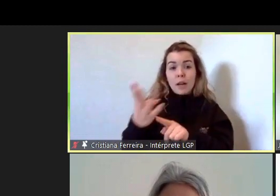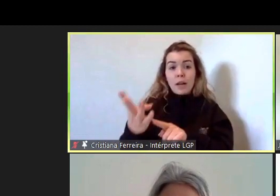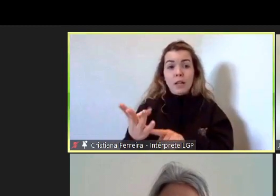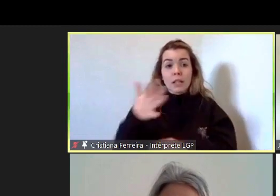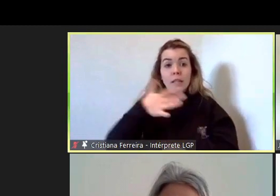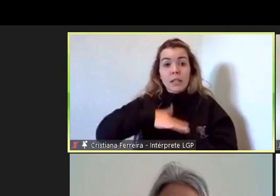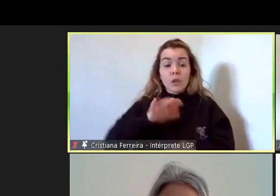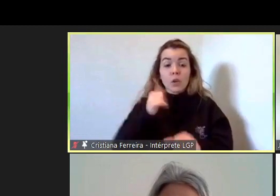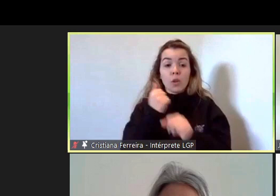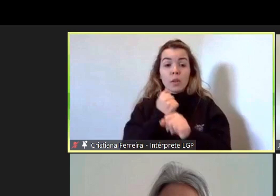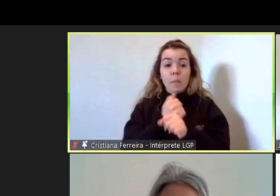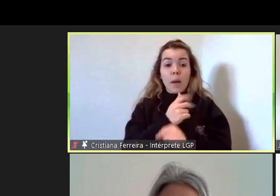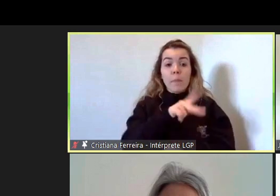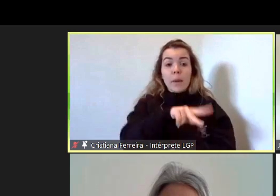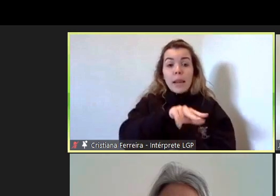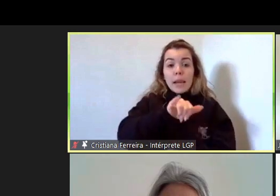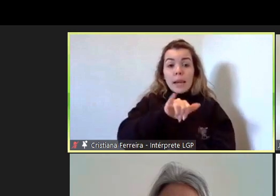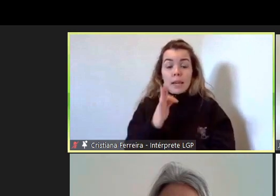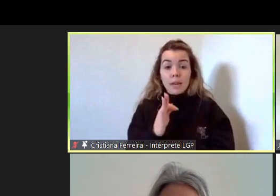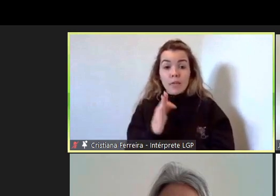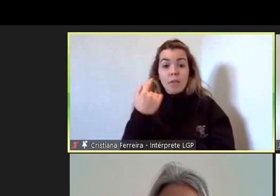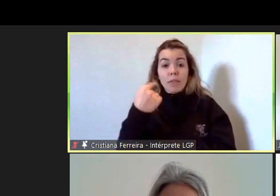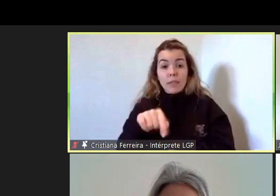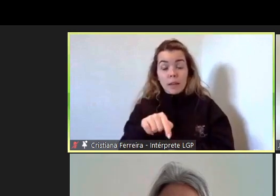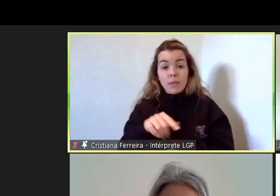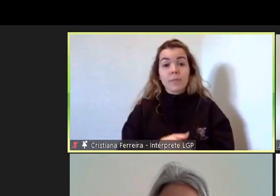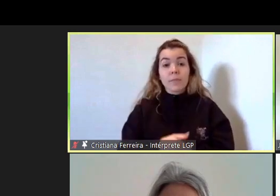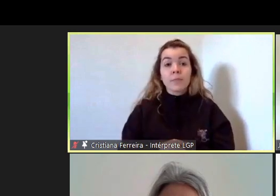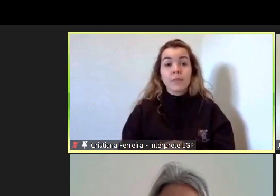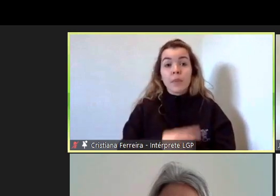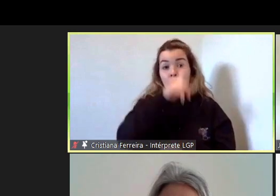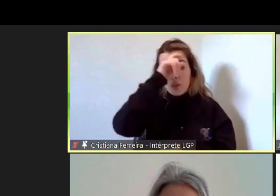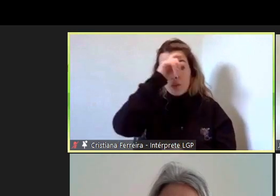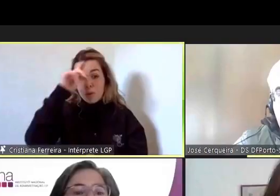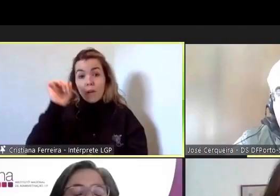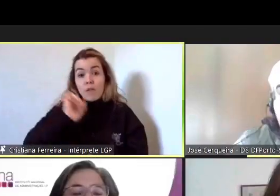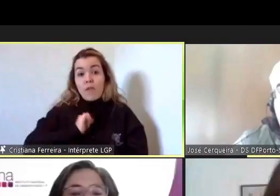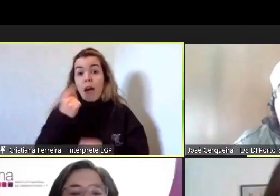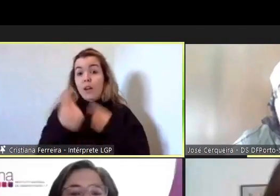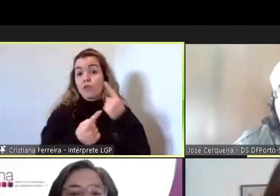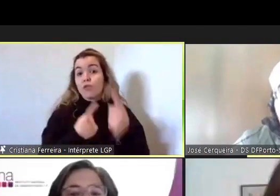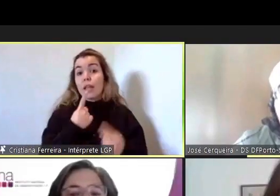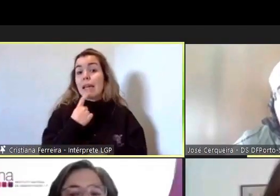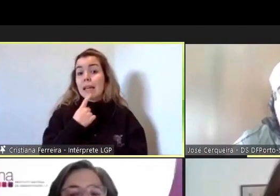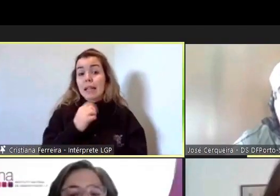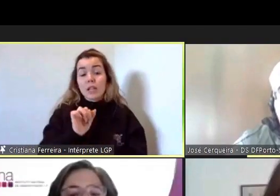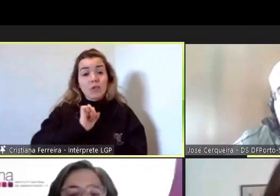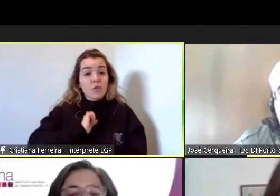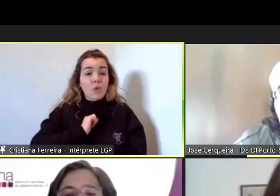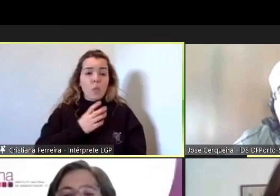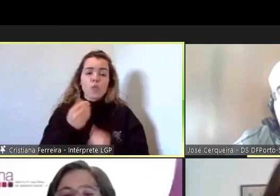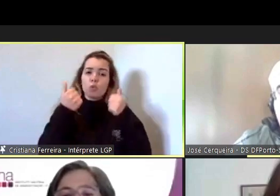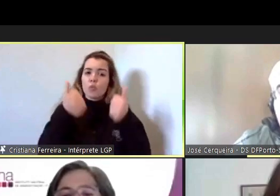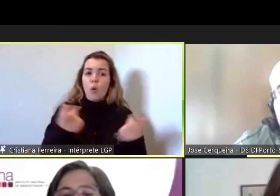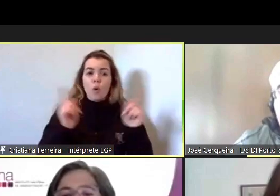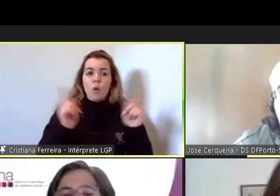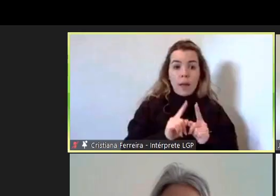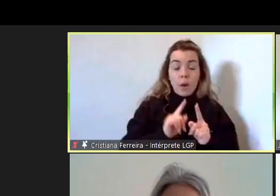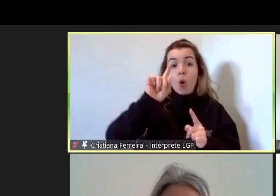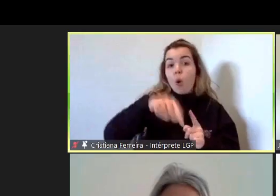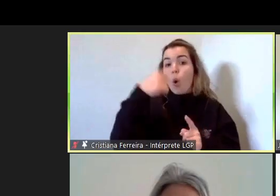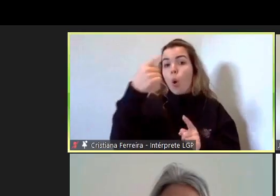contribuinte e muitas das vezes com alguma dificuldade minha porque o inglês também não é assim tão bom o inglês deles era muitos deles era ótimo